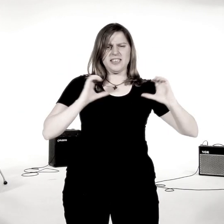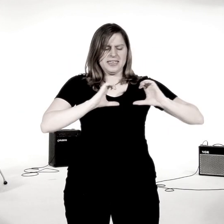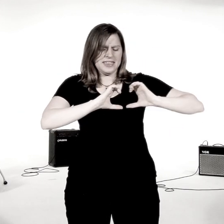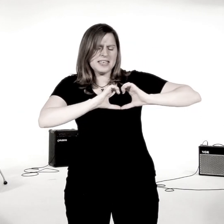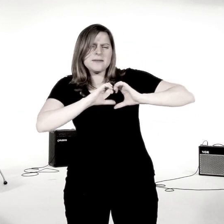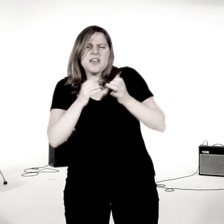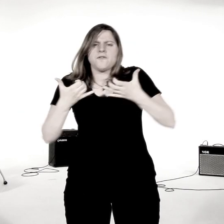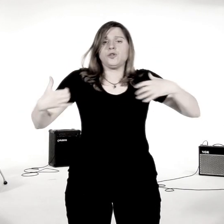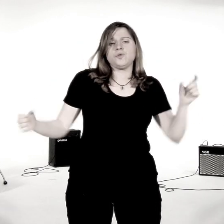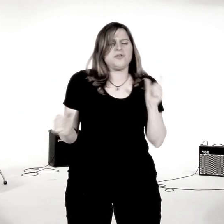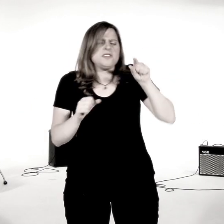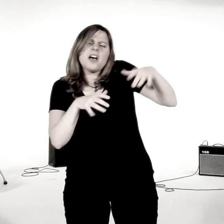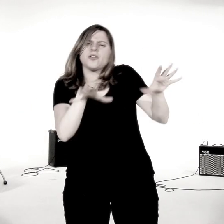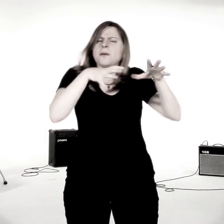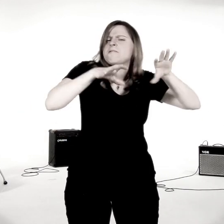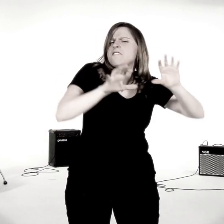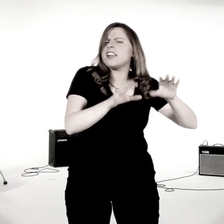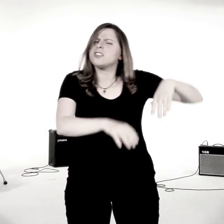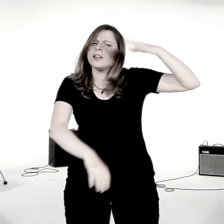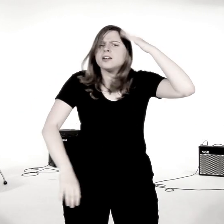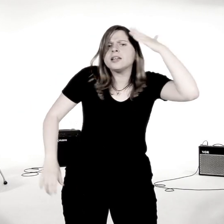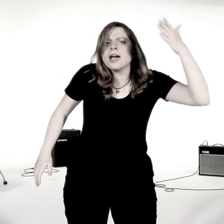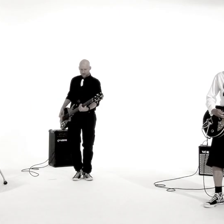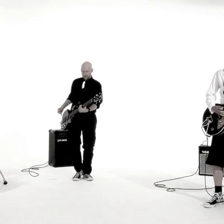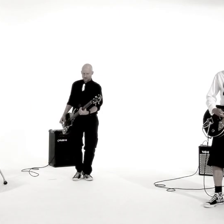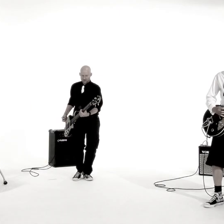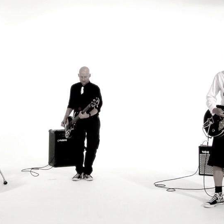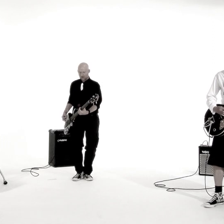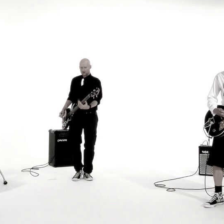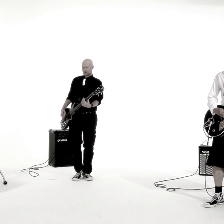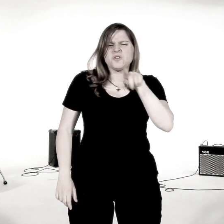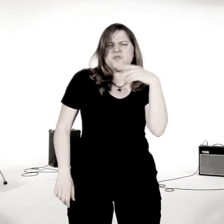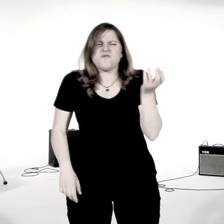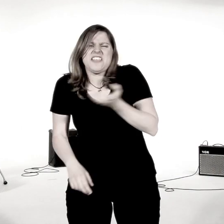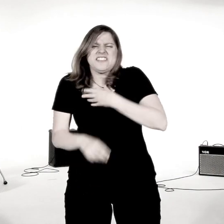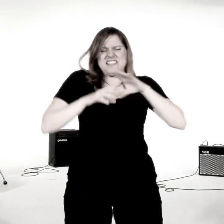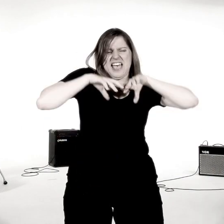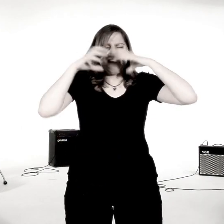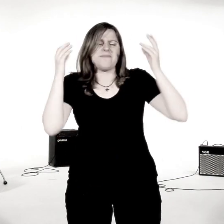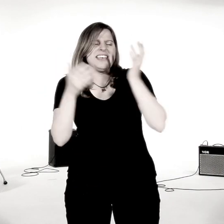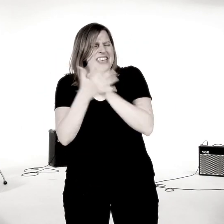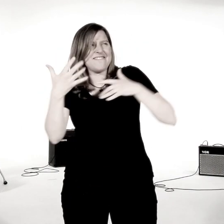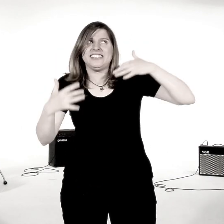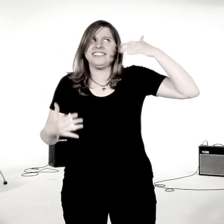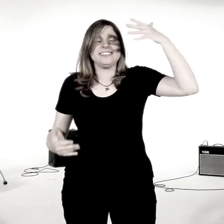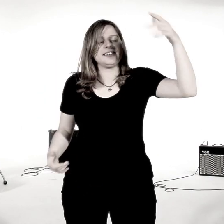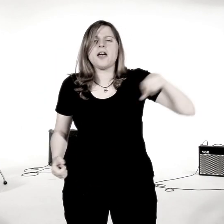Wie du sie aus dem Fernsehen kennst Du suchst ne halbe Ewigkeit